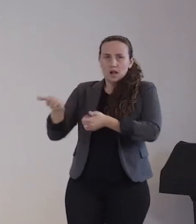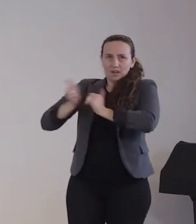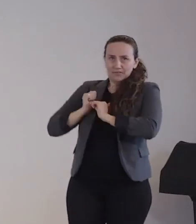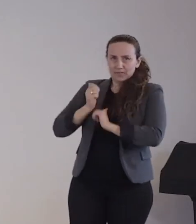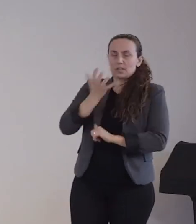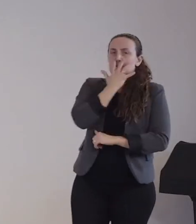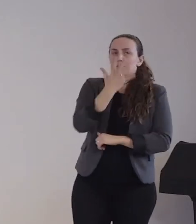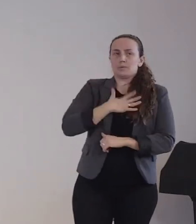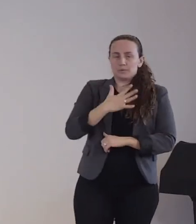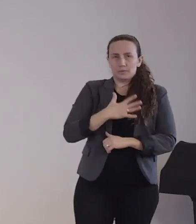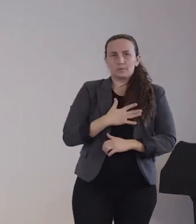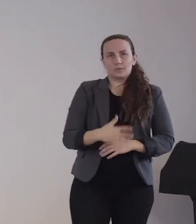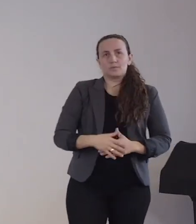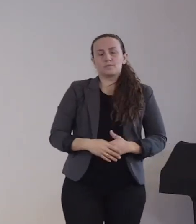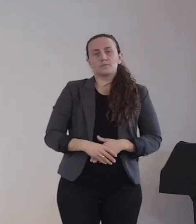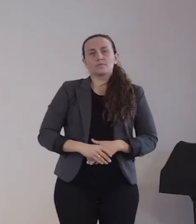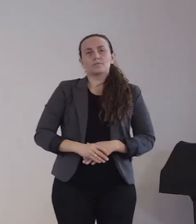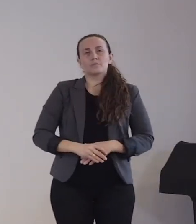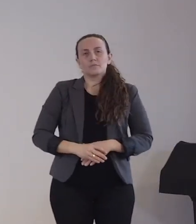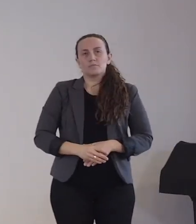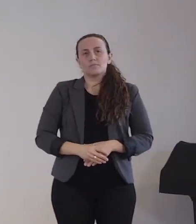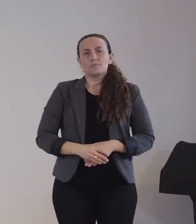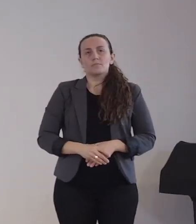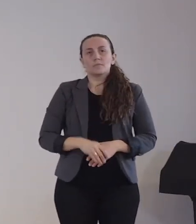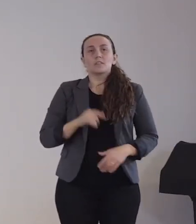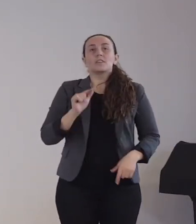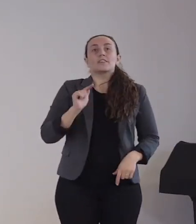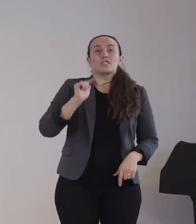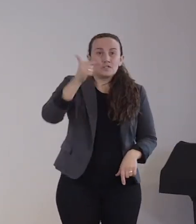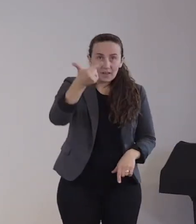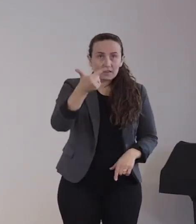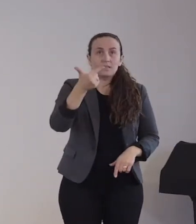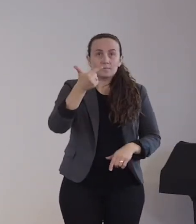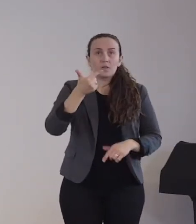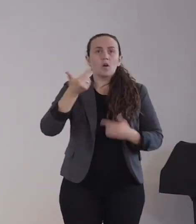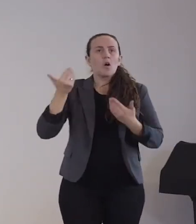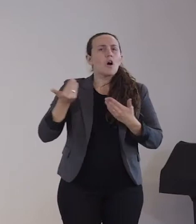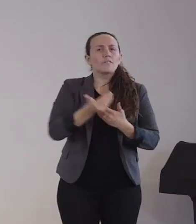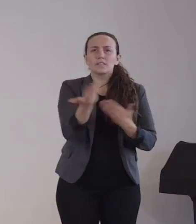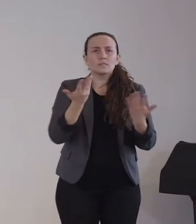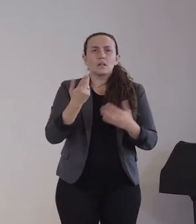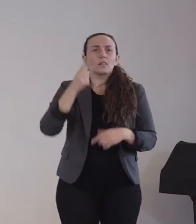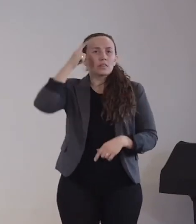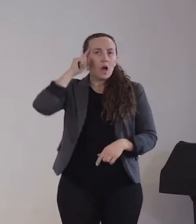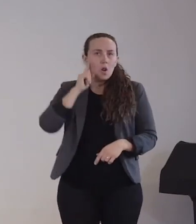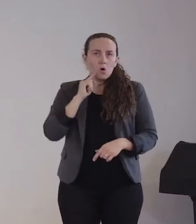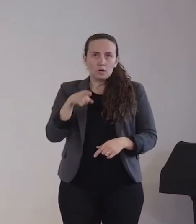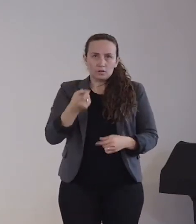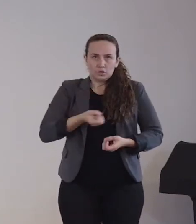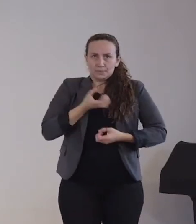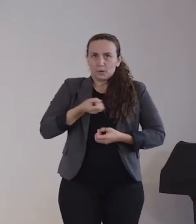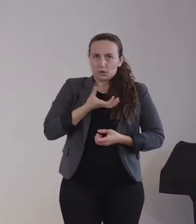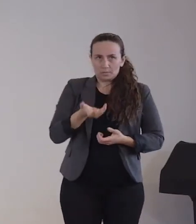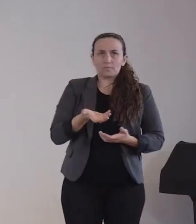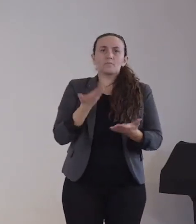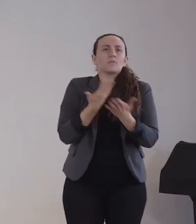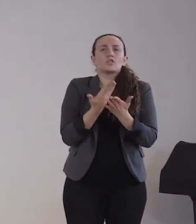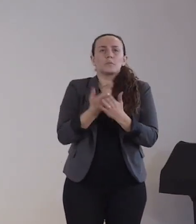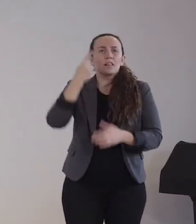neurologische Symptome, also das Nervensystem mit Kopfschmerzen,